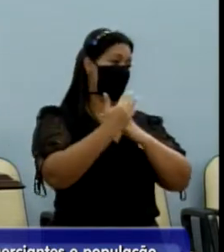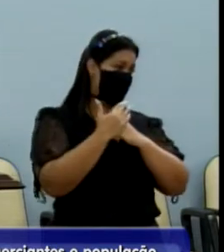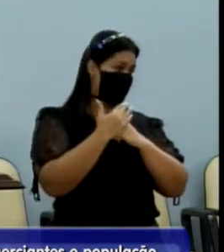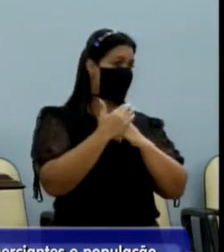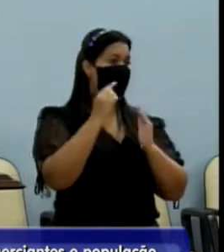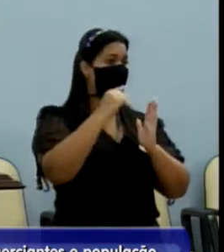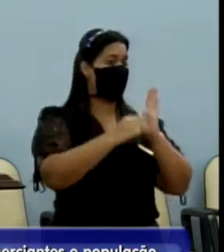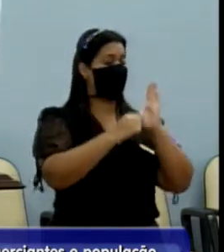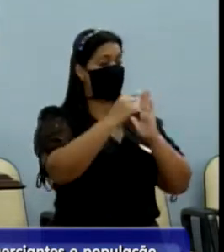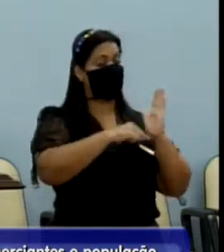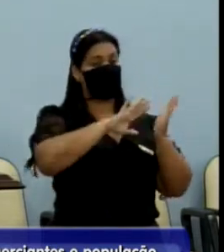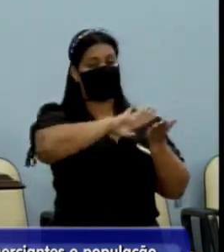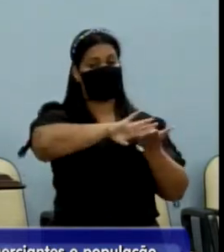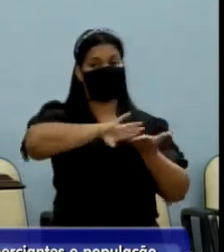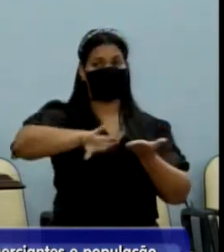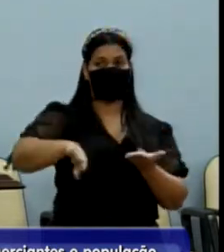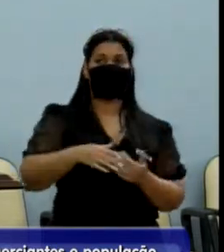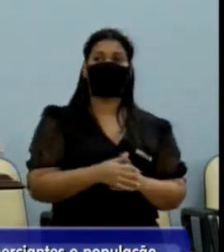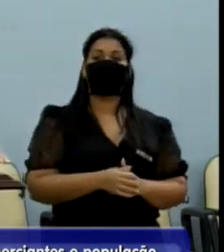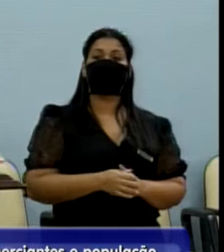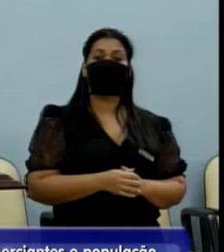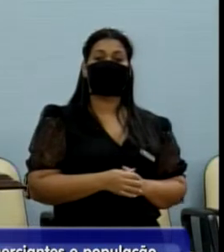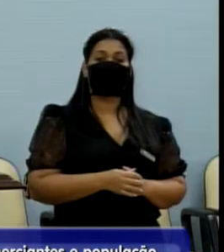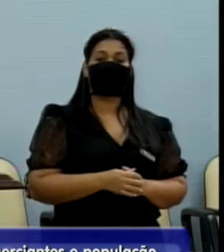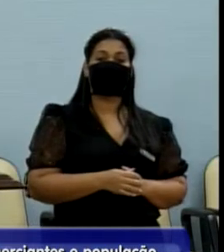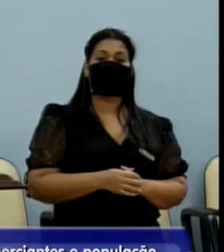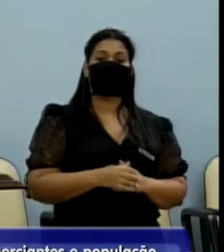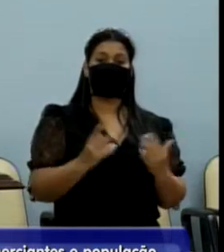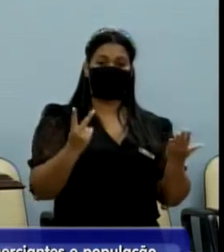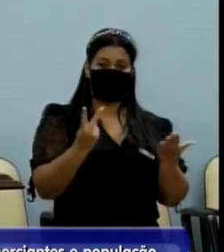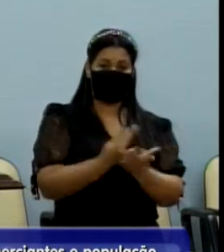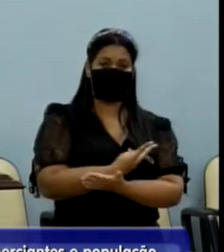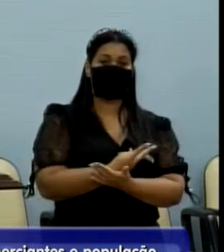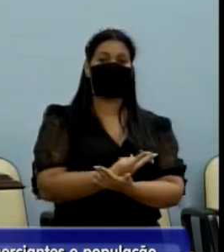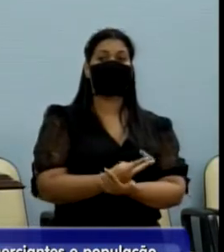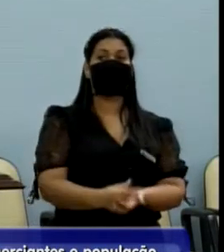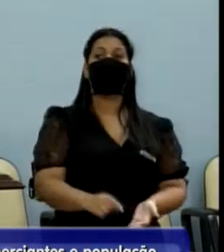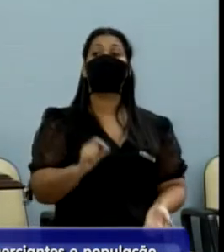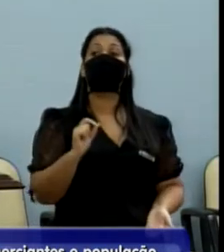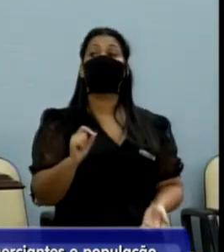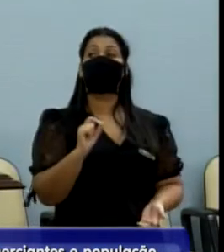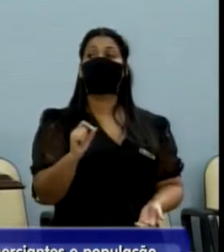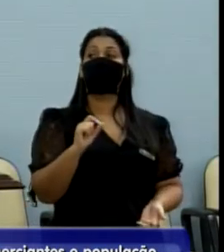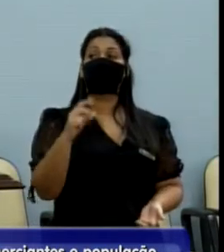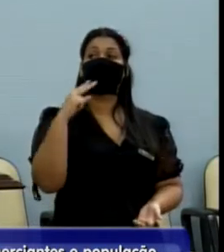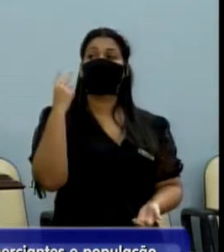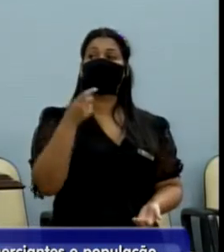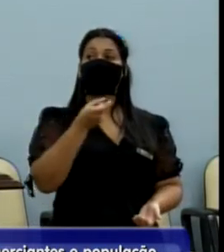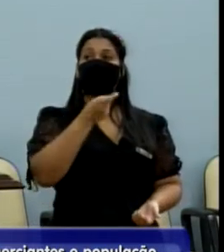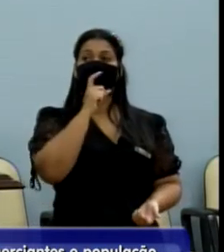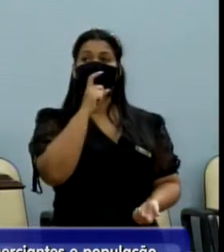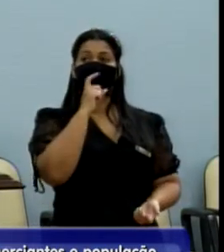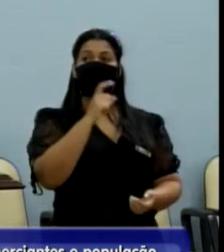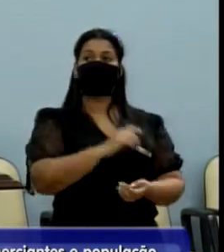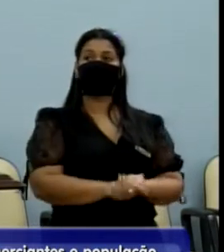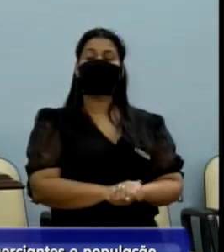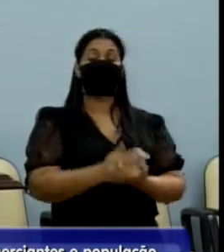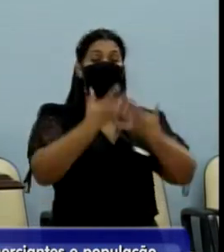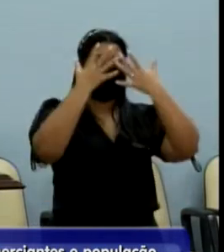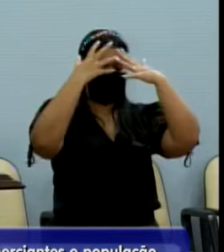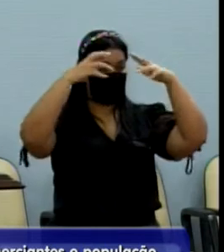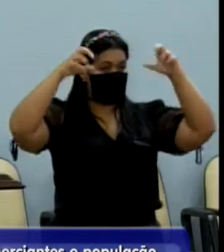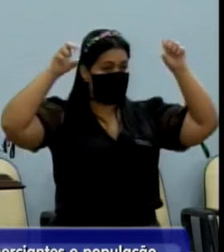quebrar o veto. Sabe o que aconteceu? Sabe o que aconteceu, senhor presidente Pedro Roberto? O